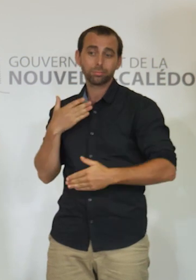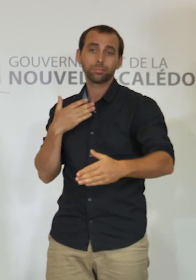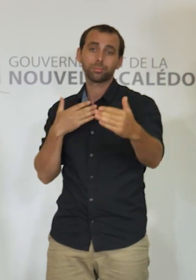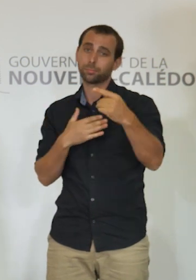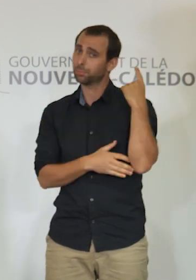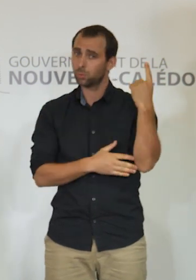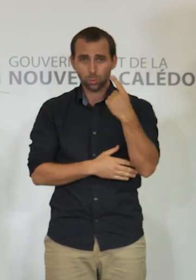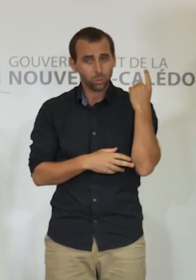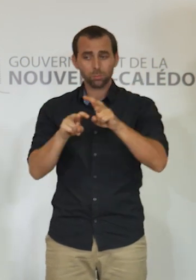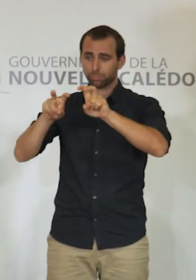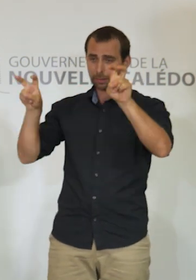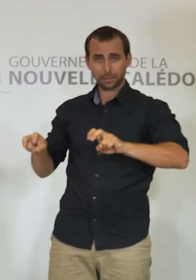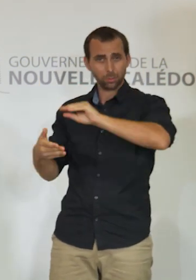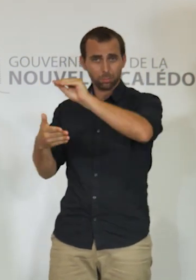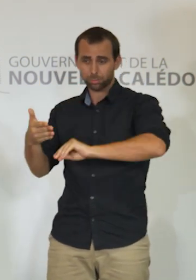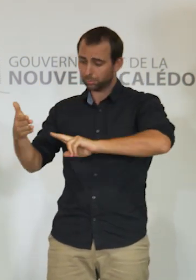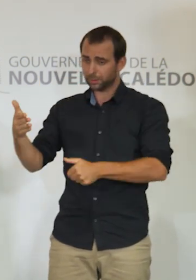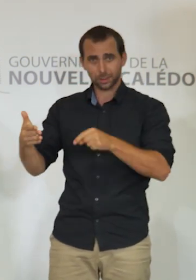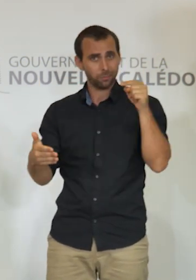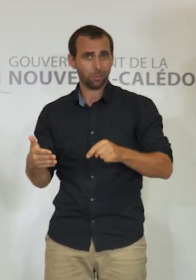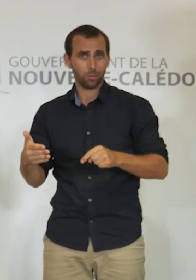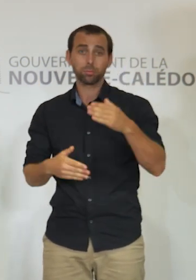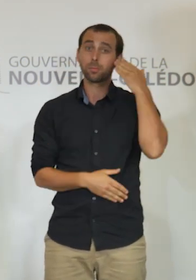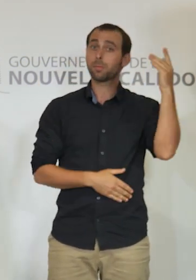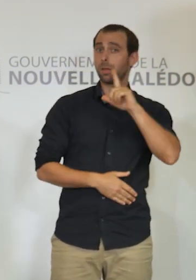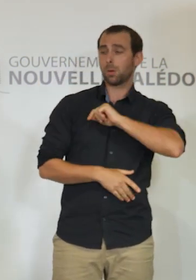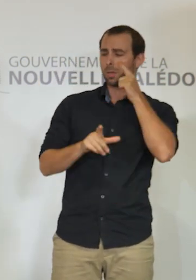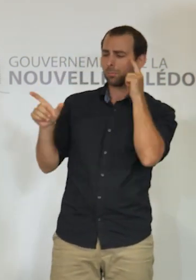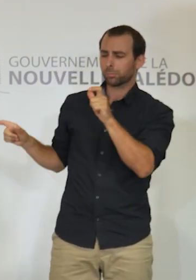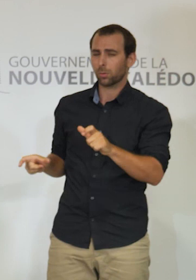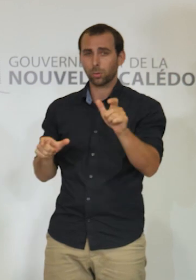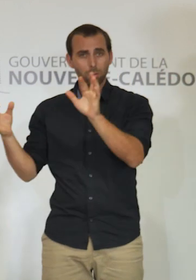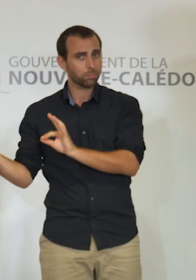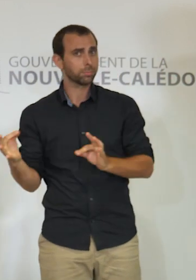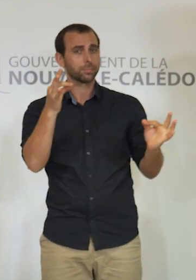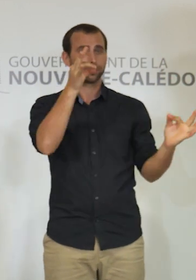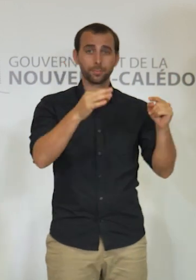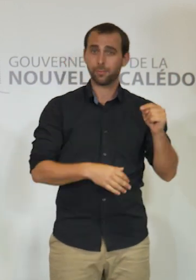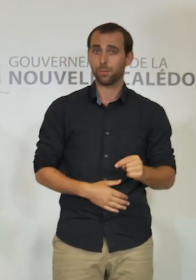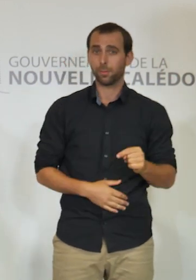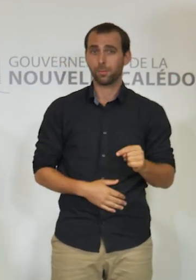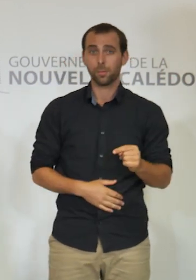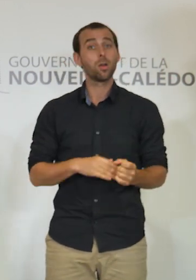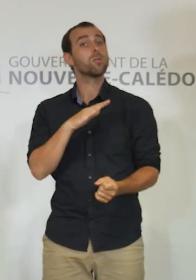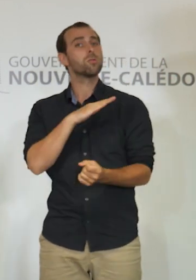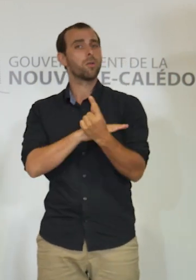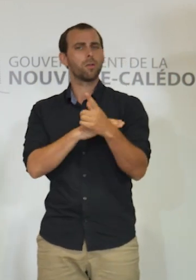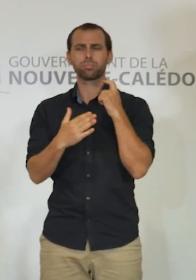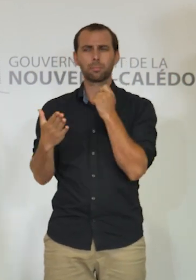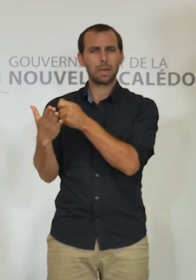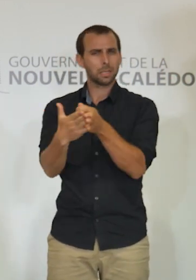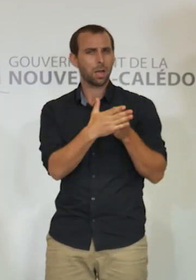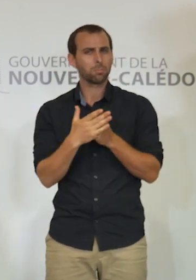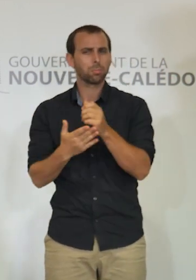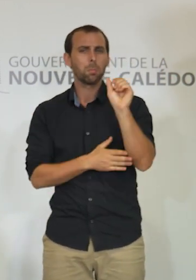présentation d'une attestation en cas de contrôle. Seule la notion d'achat de première nécessité va disparaître pour laisser